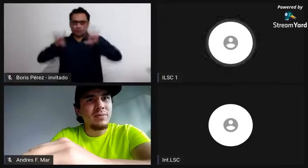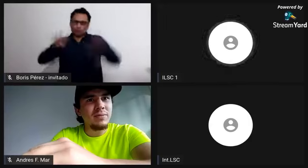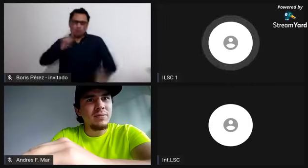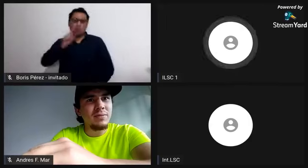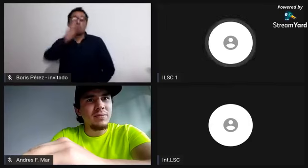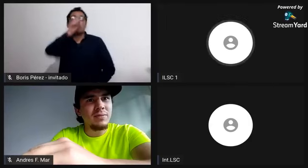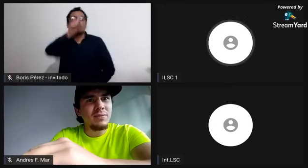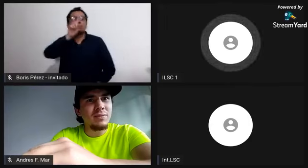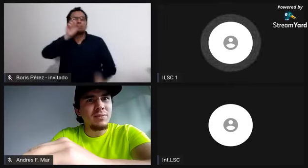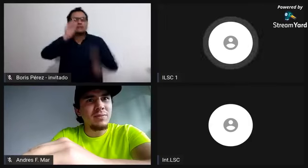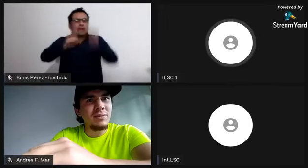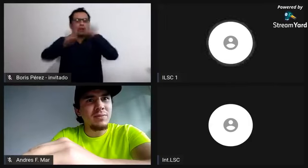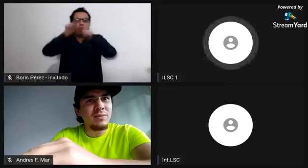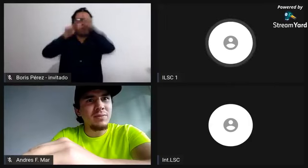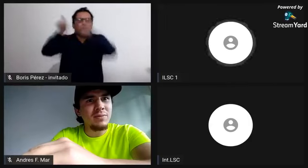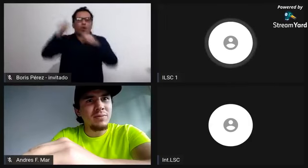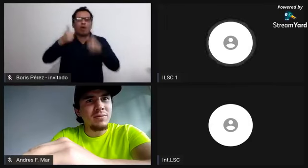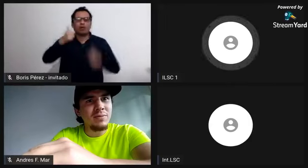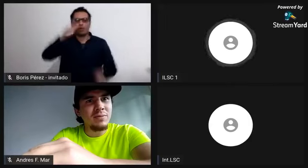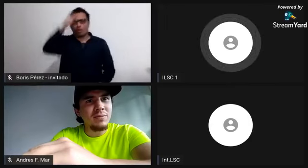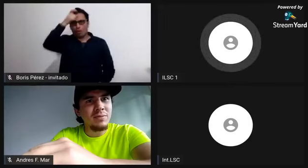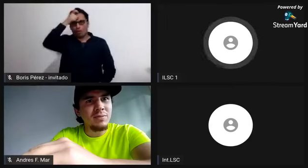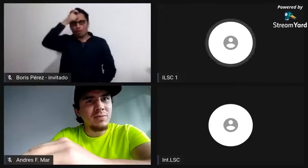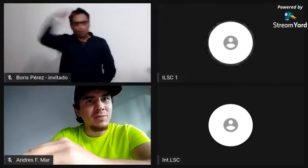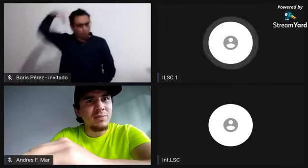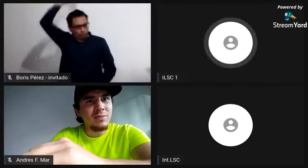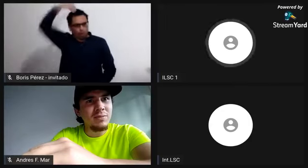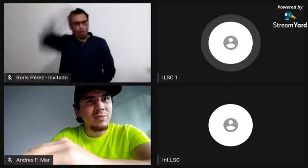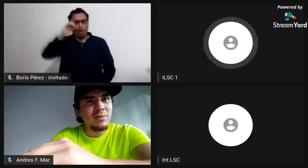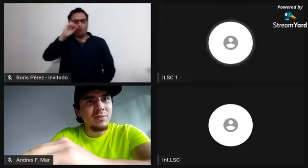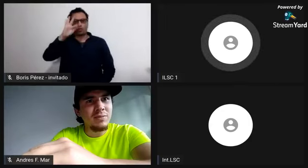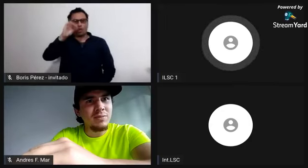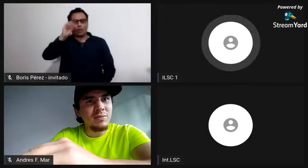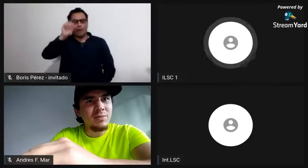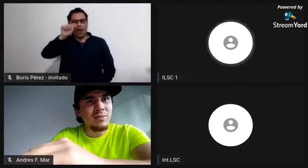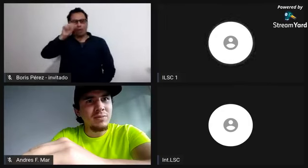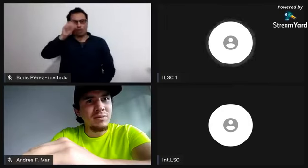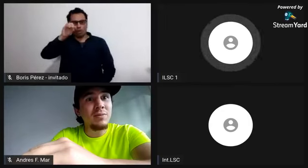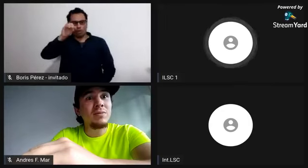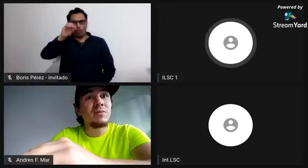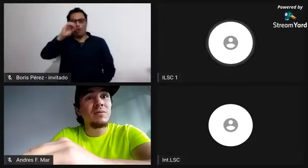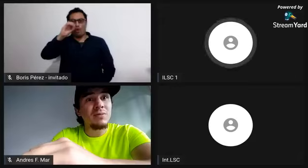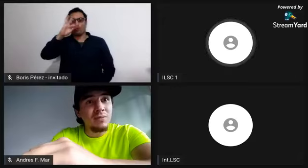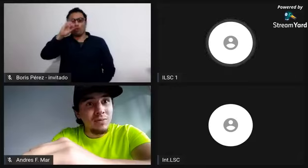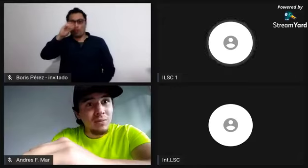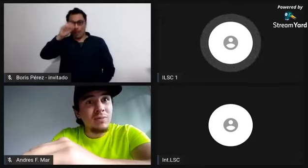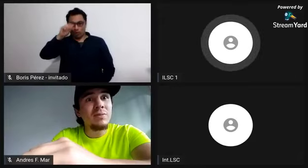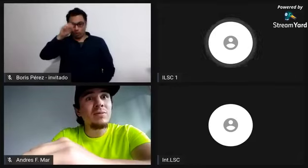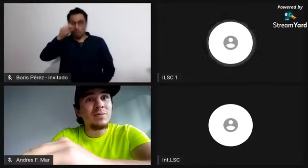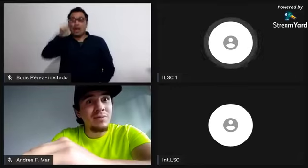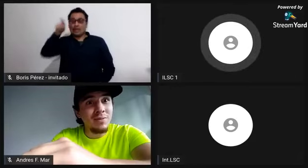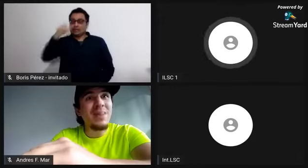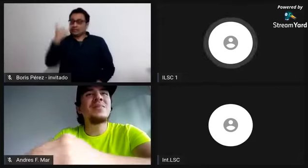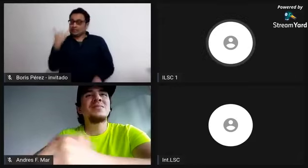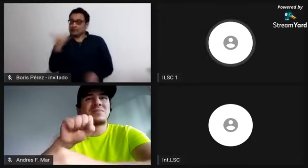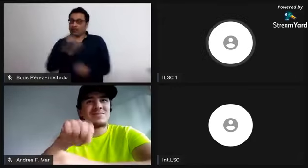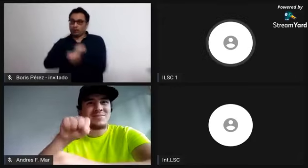migraron, muchos de ellos migraron hacia el continente asiático, otros están ubicados,